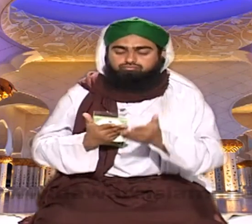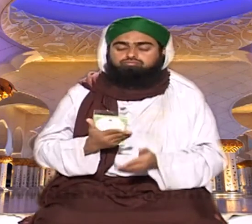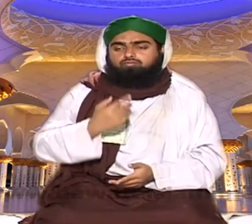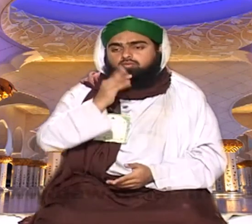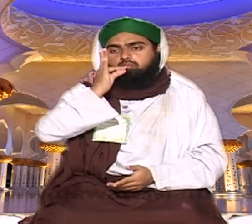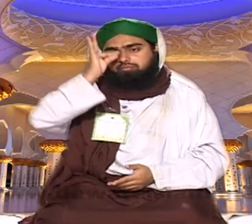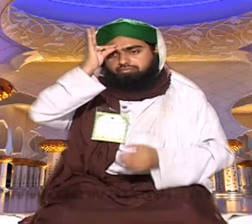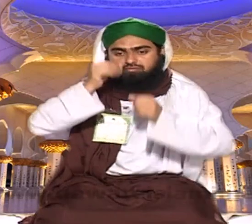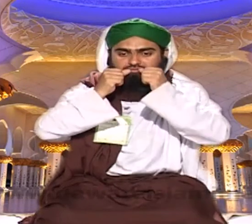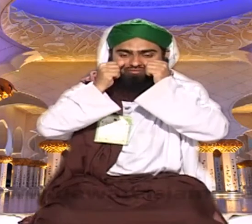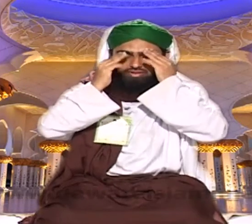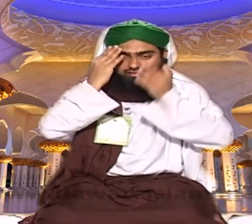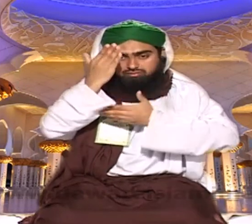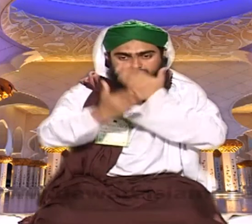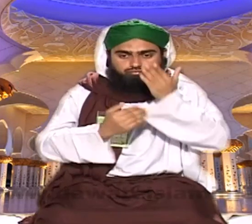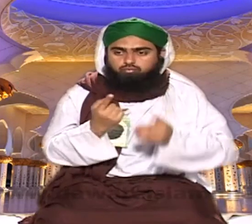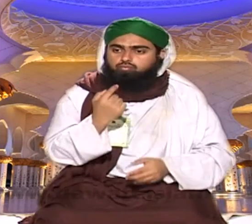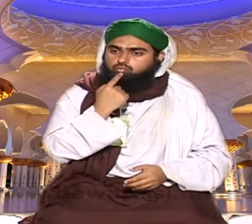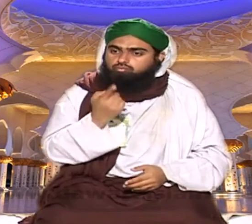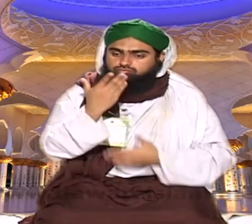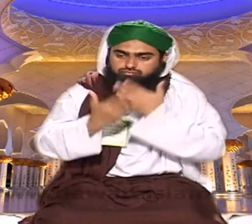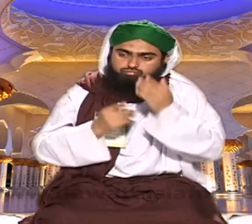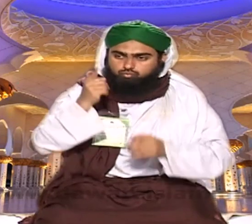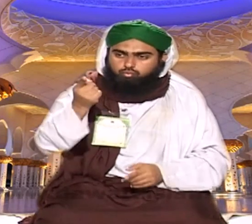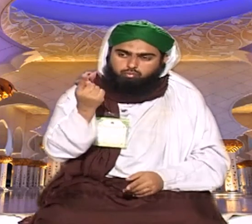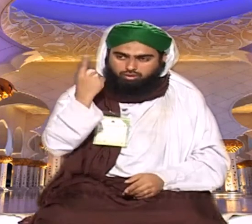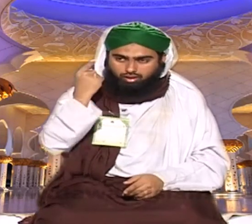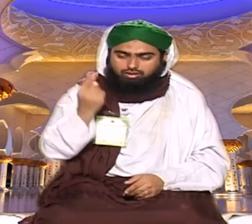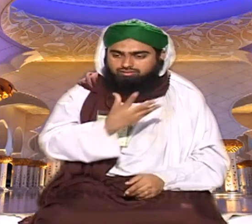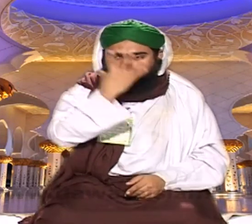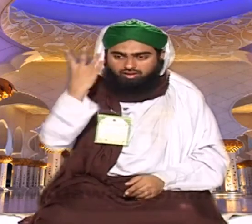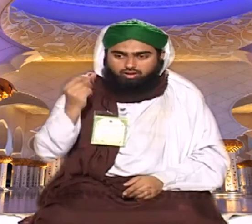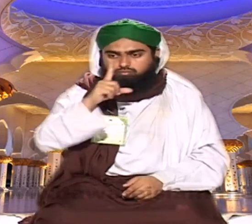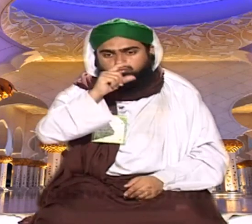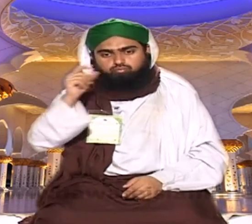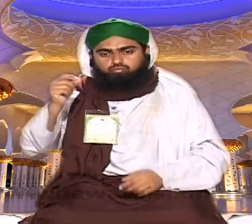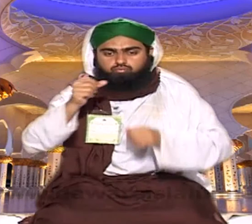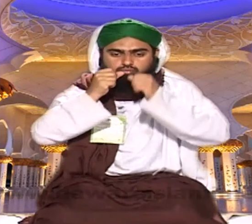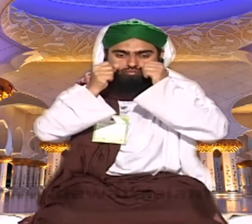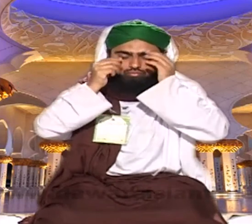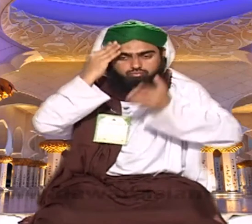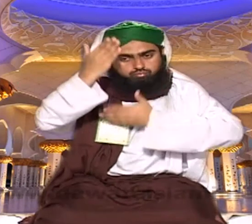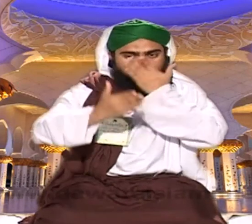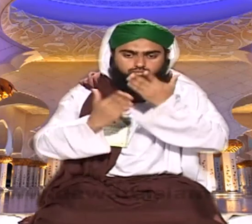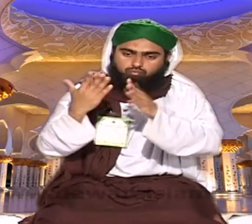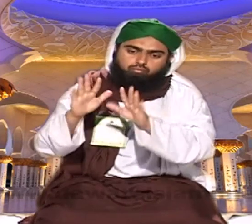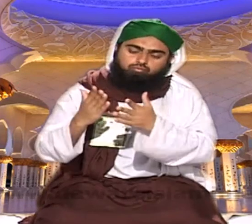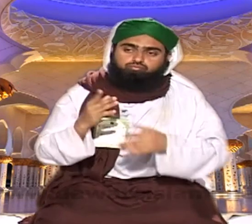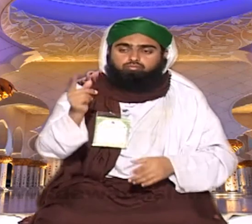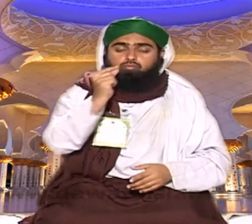نے اس طرح فرمایا کہ کل تُو نے درود شریف نہیں پڑھا جب اس نے یہ سنا تو ایک دم اس پر وجدی کی کیفیت تاری ہوئی ایک